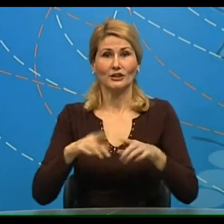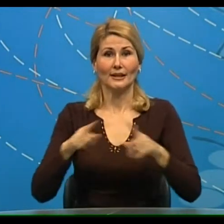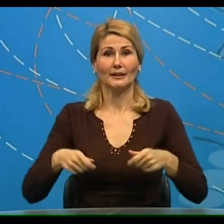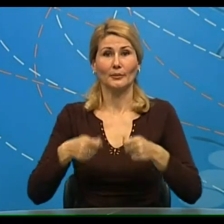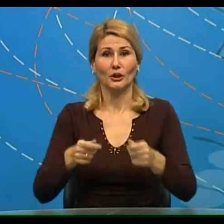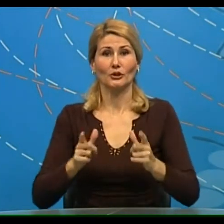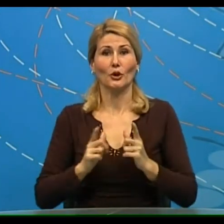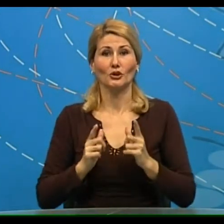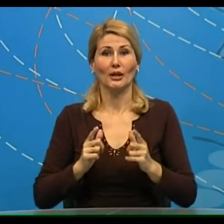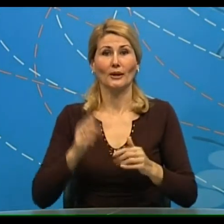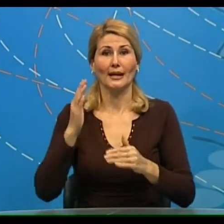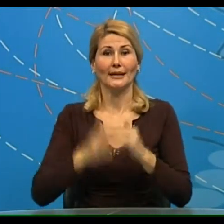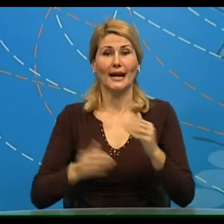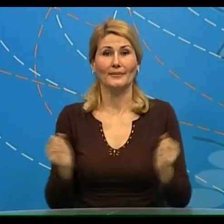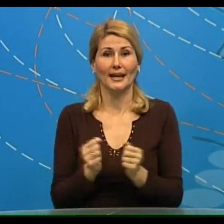očekuje se krajem decembra.